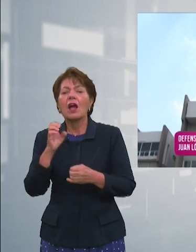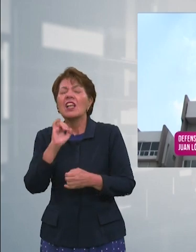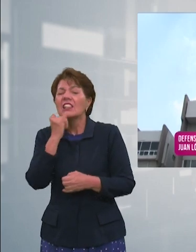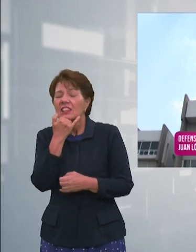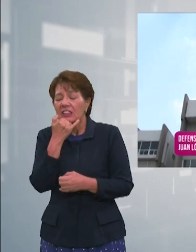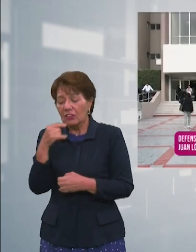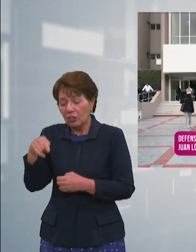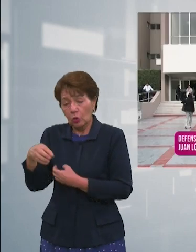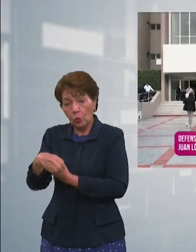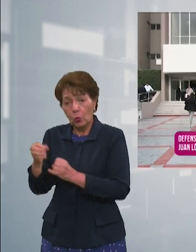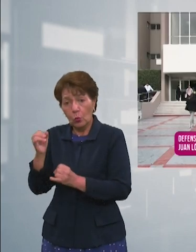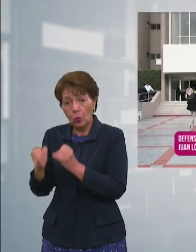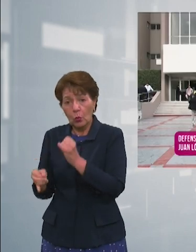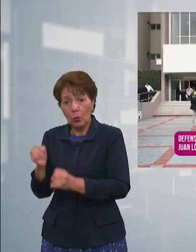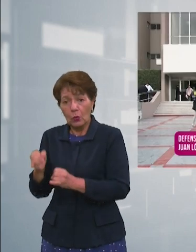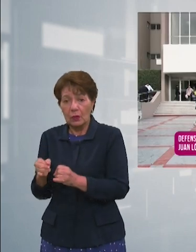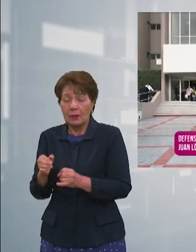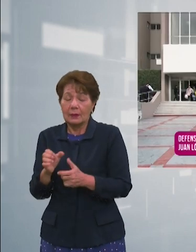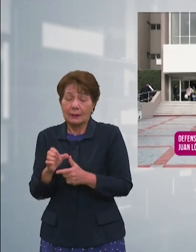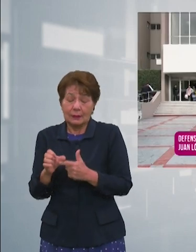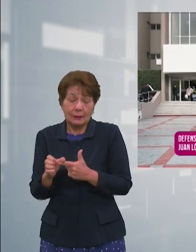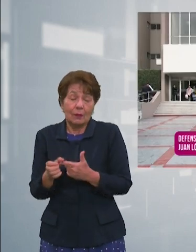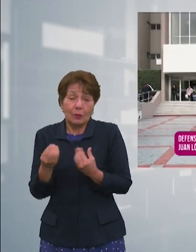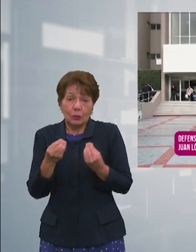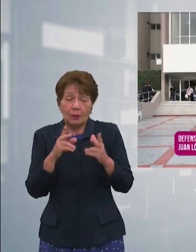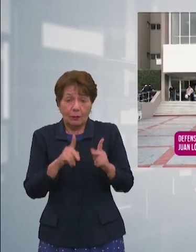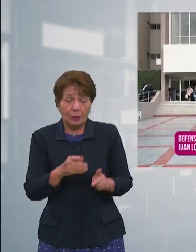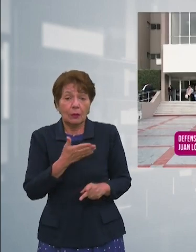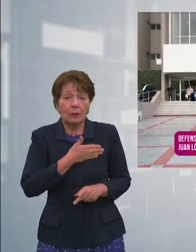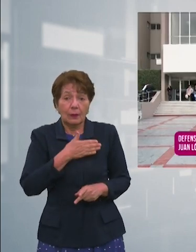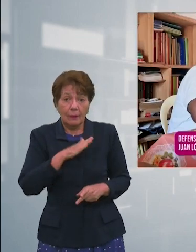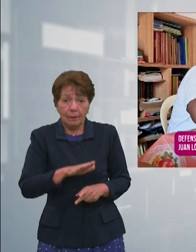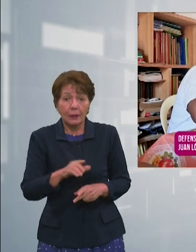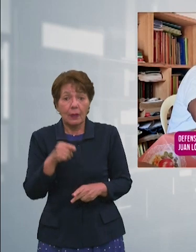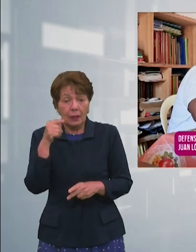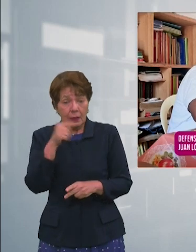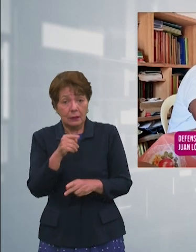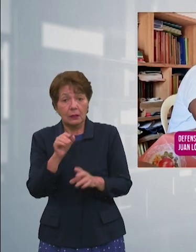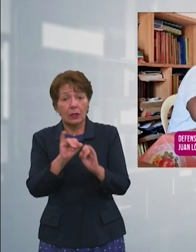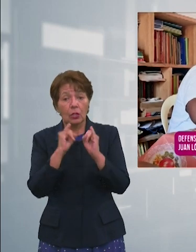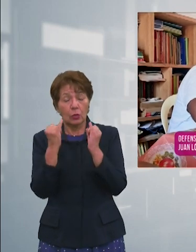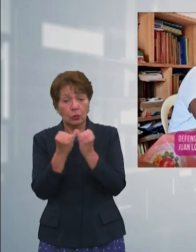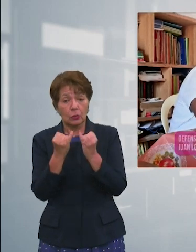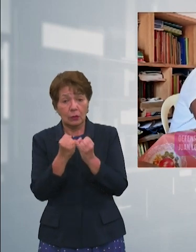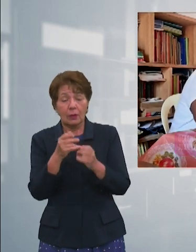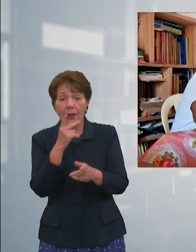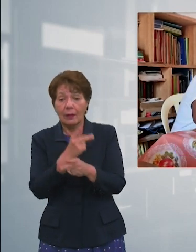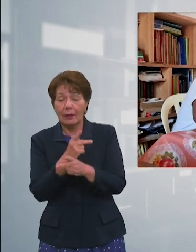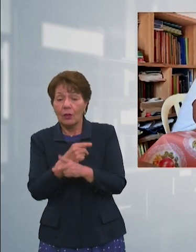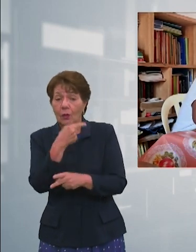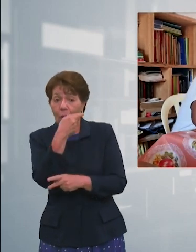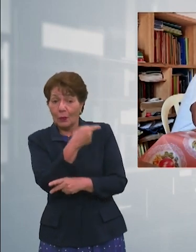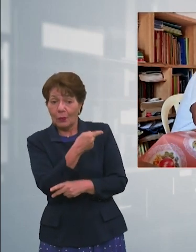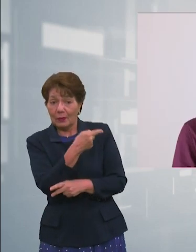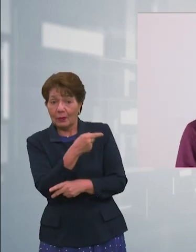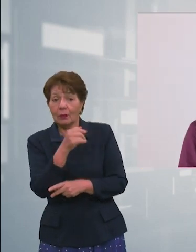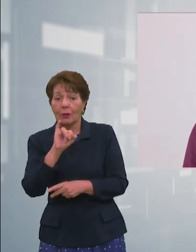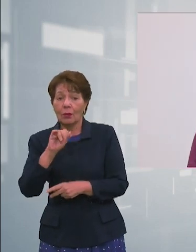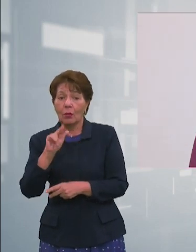cobran vidas, ya que esta institución alertó al Estado del peligro que corría Juan López. El Comisionado